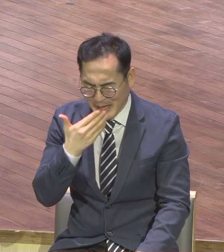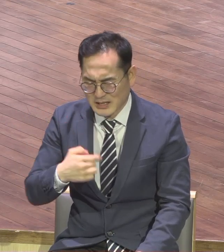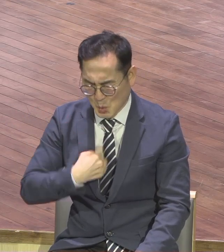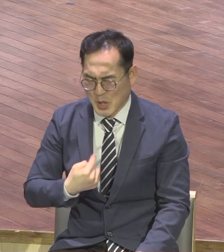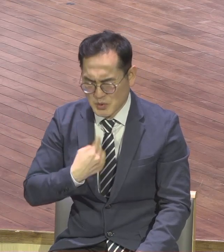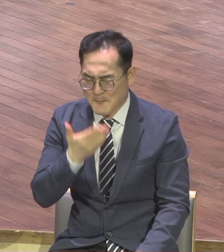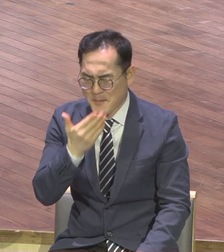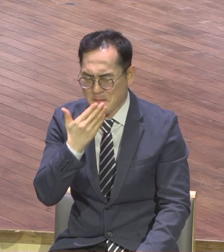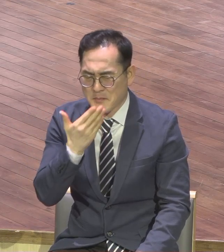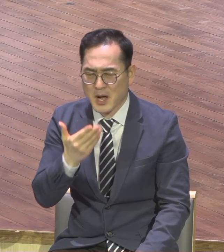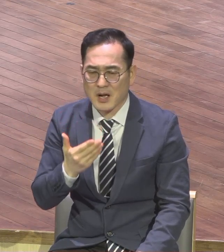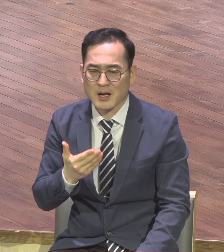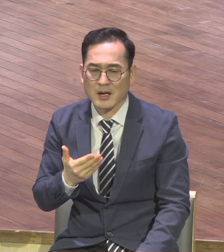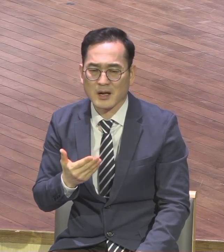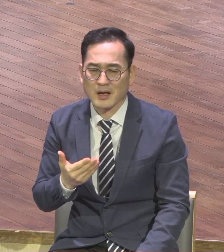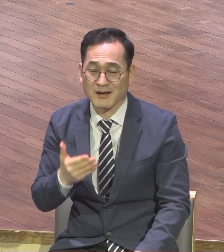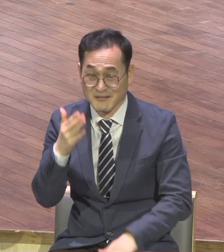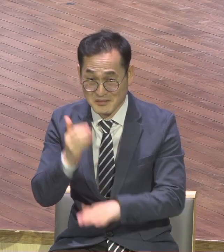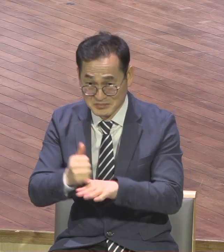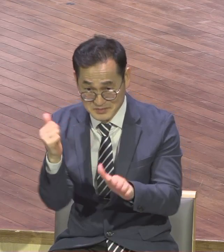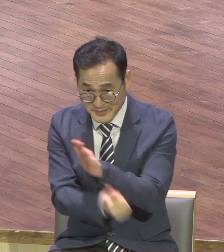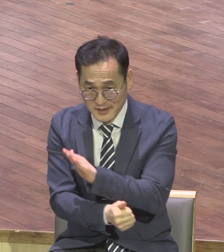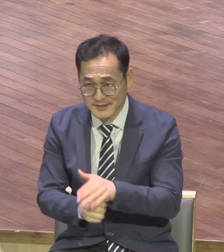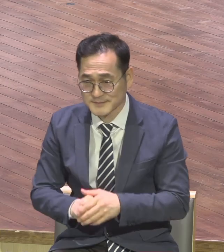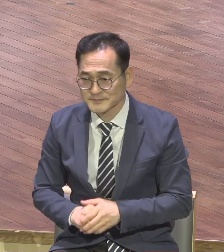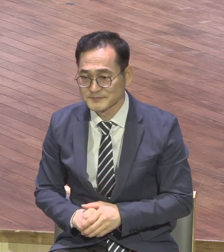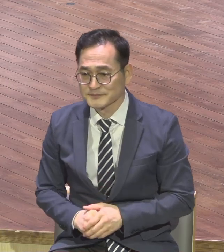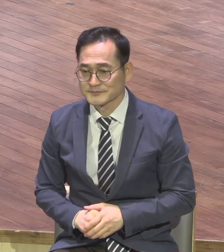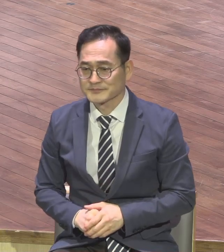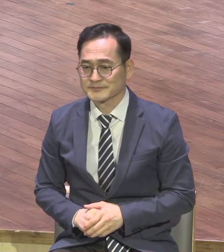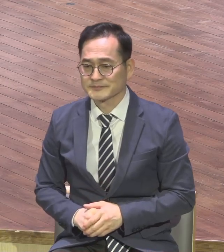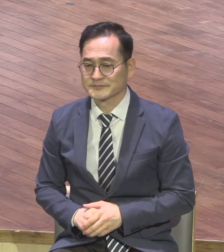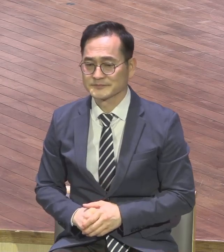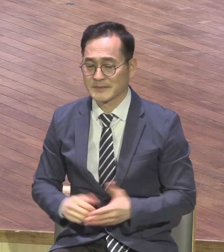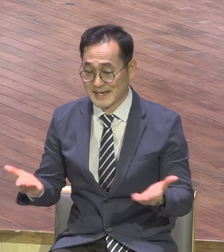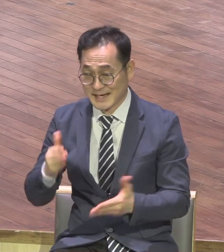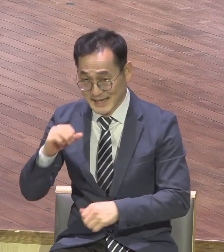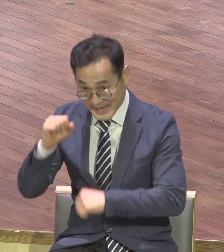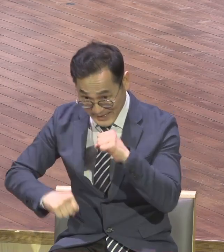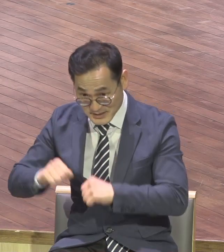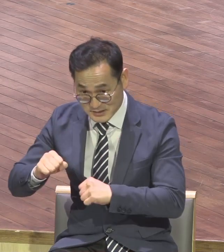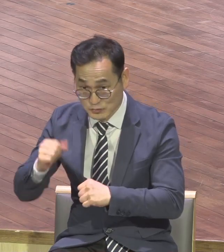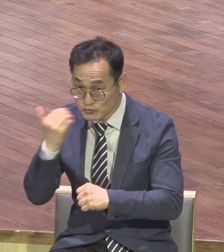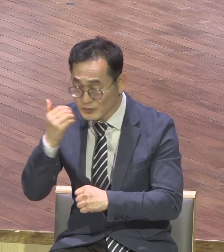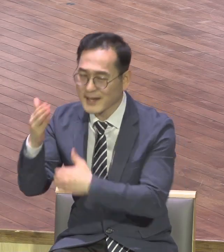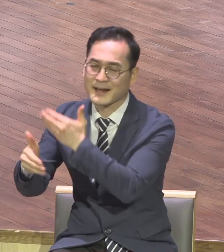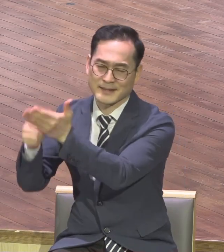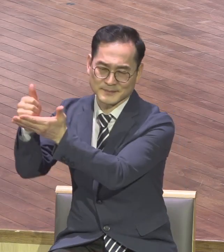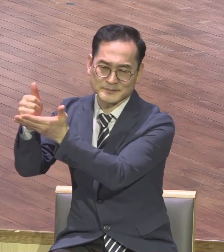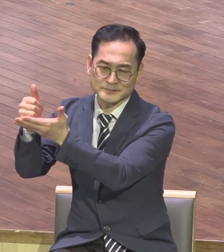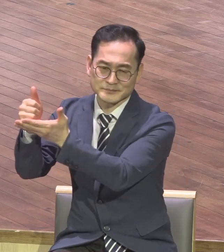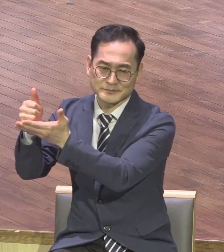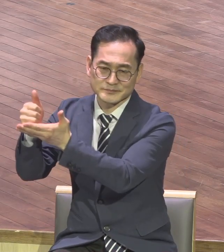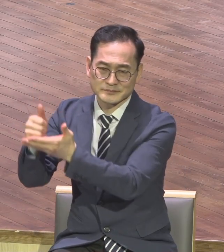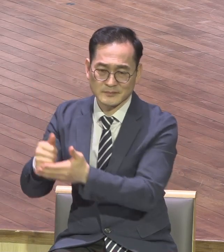이를 향하신 여우와 아멘 여러분의 문제 사건 모든 것을 여러분 여러분이 자신이 하려고 하지 말고